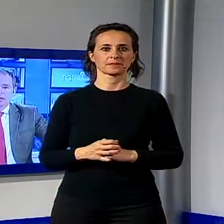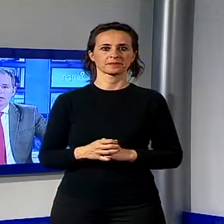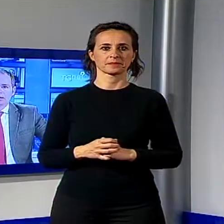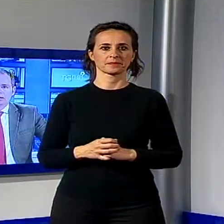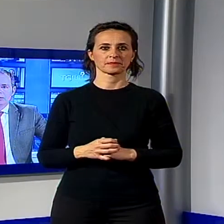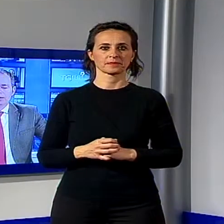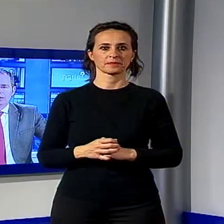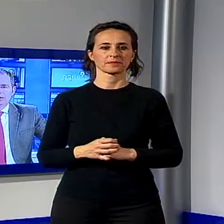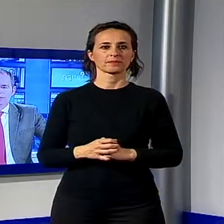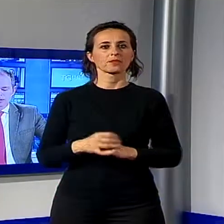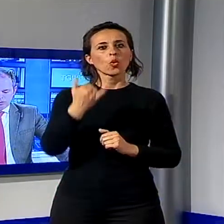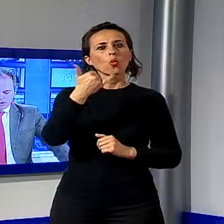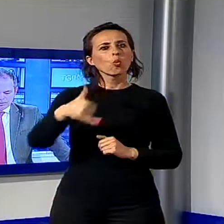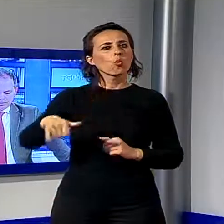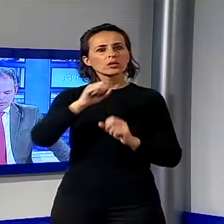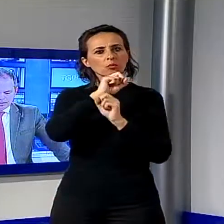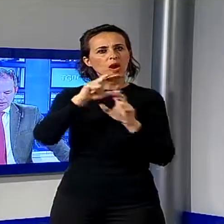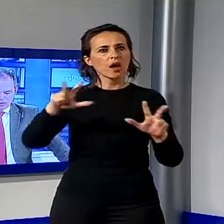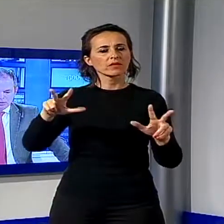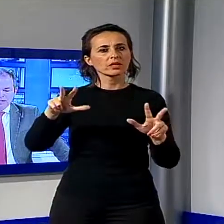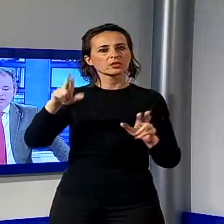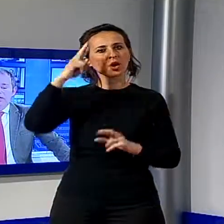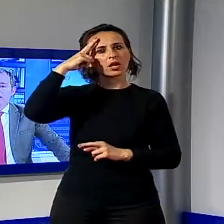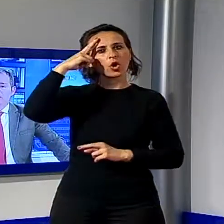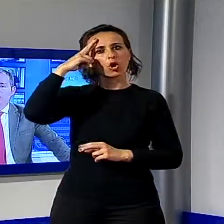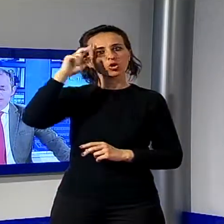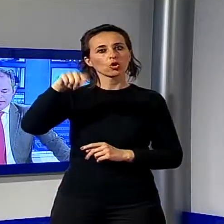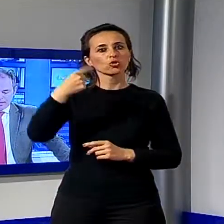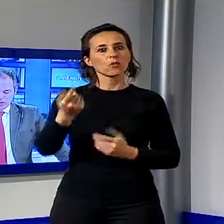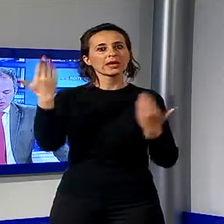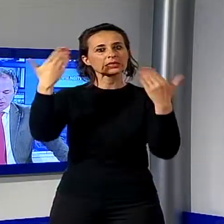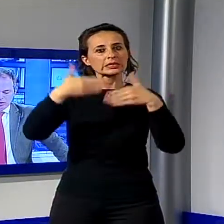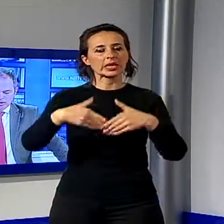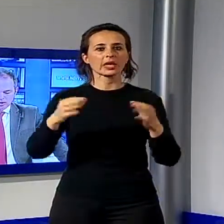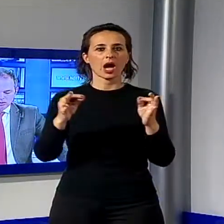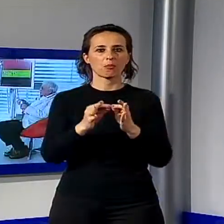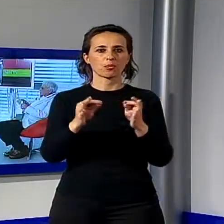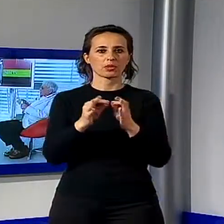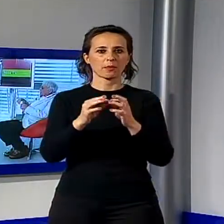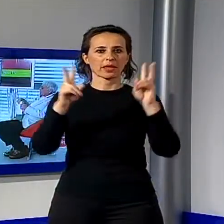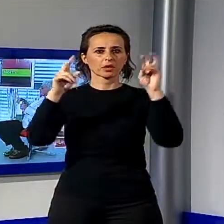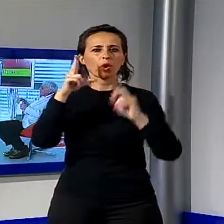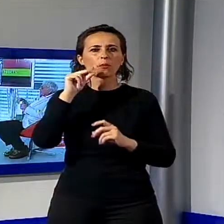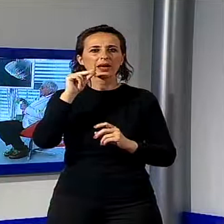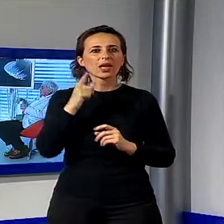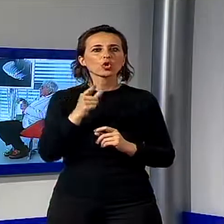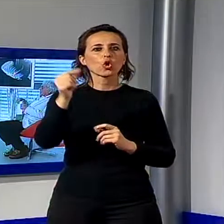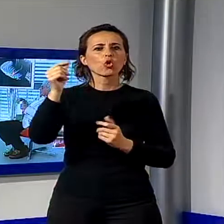Prima di chiudere, vi ricordo l'appuntamento domani sera parlando con ospite di Sergio Talenti e